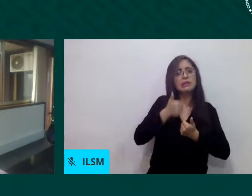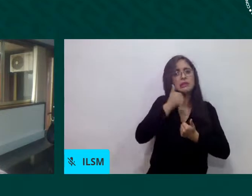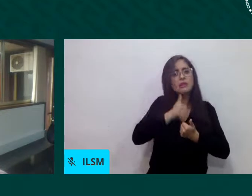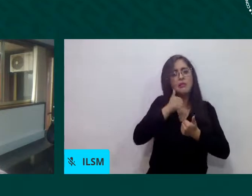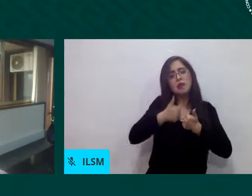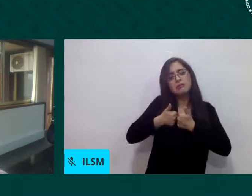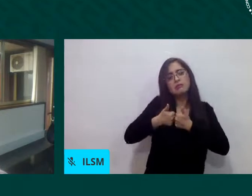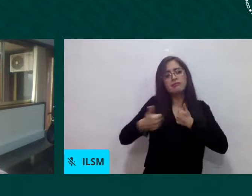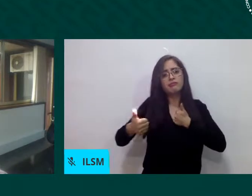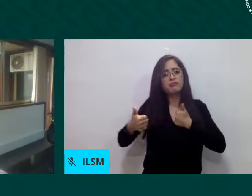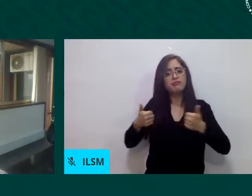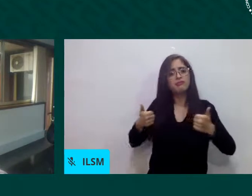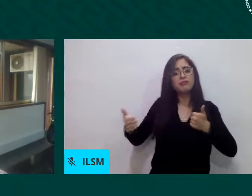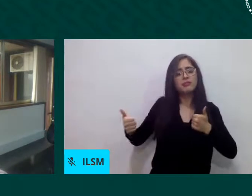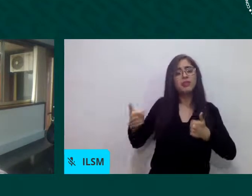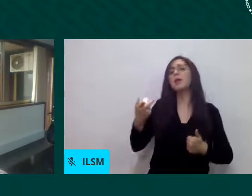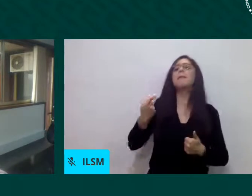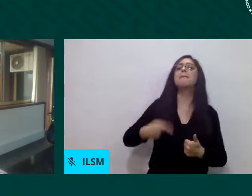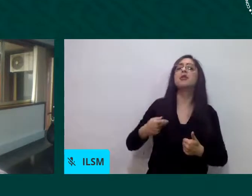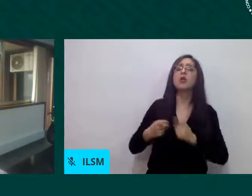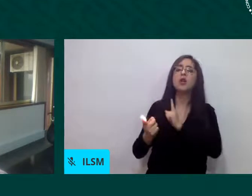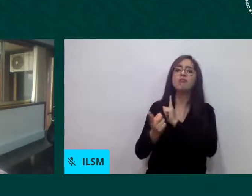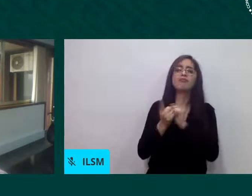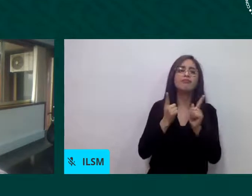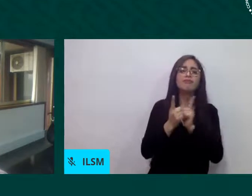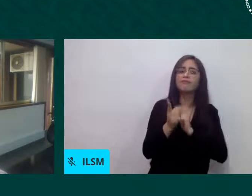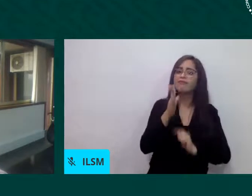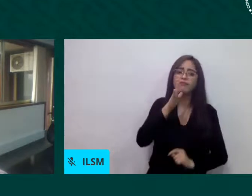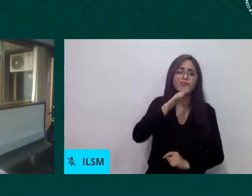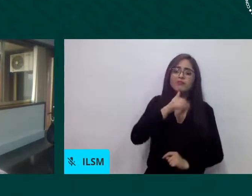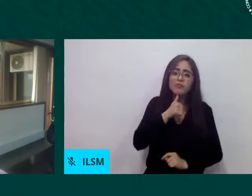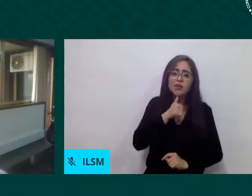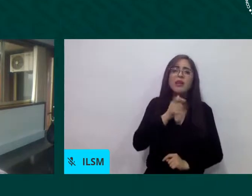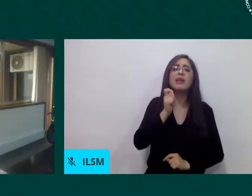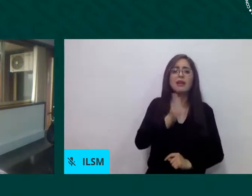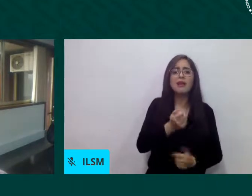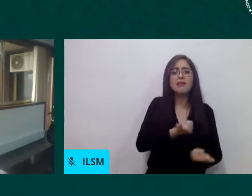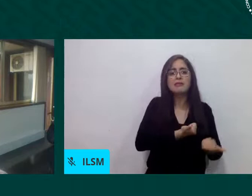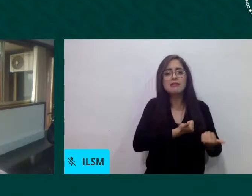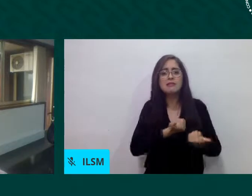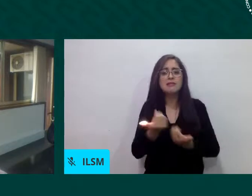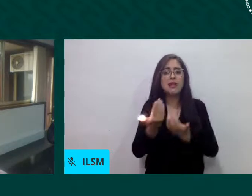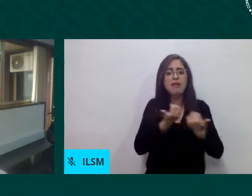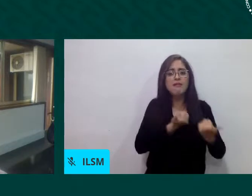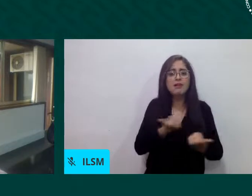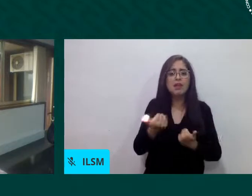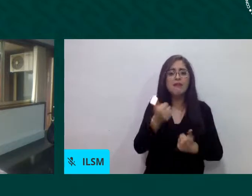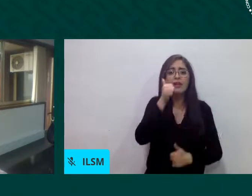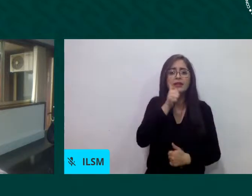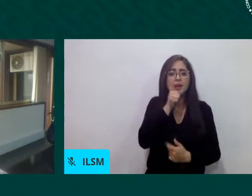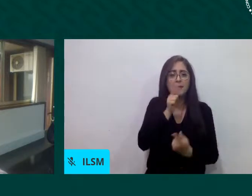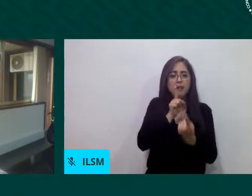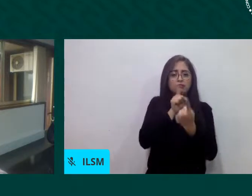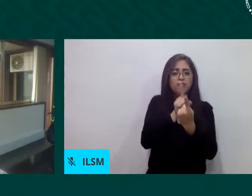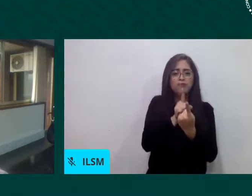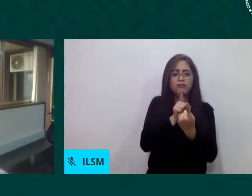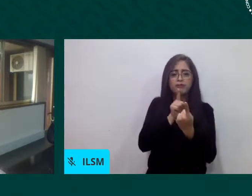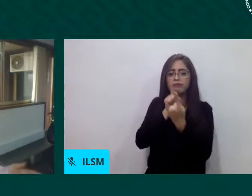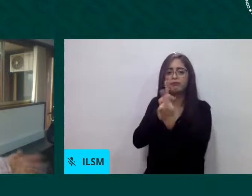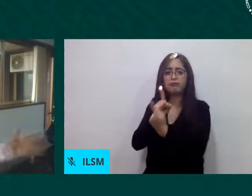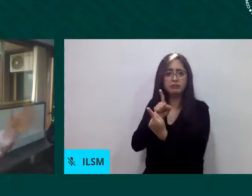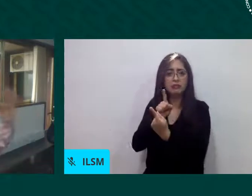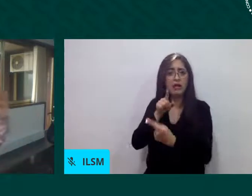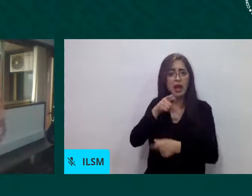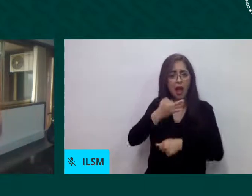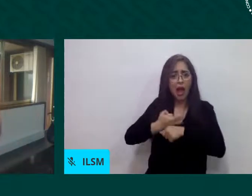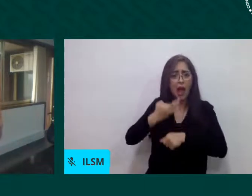entregas tienen que ser personalizadas. Entonces los retos son enormes porque esto nos demuestra que